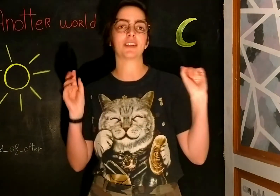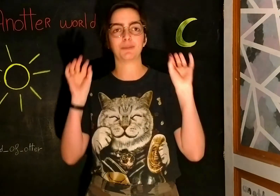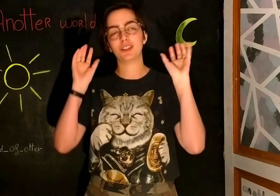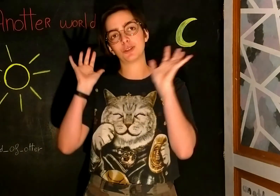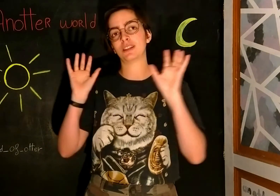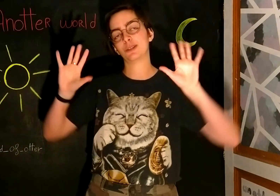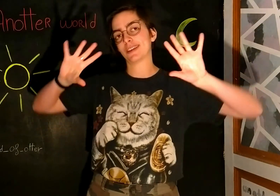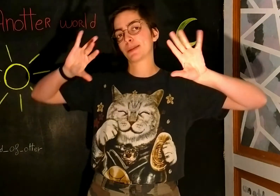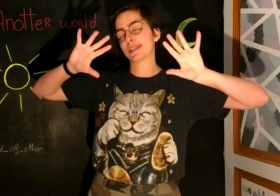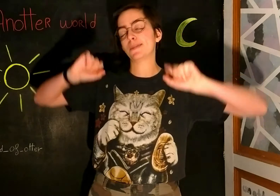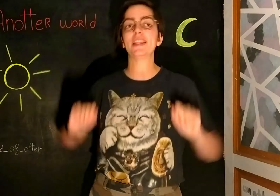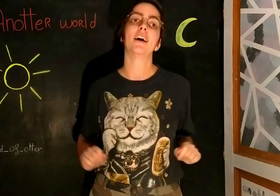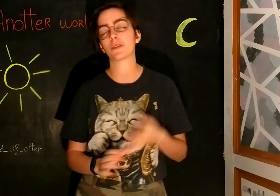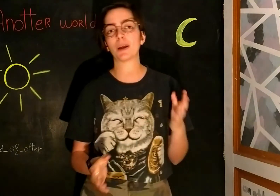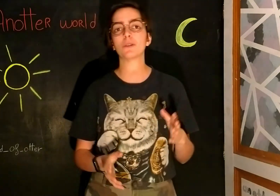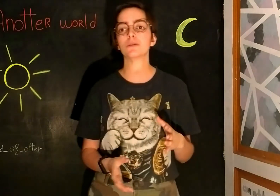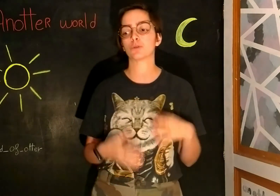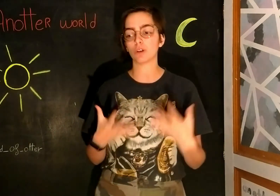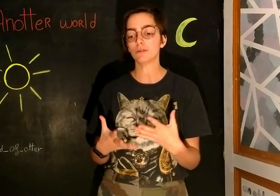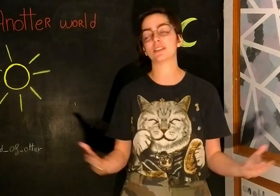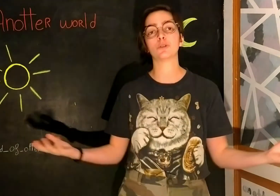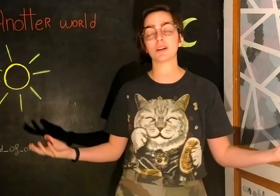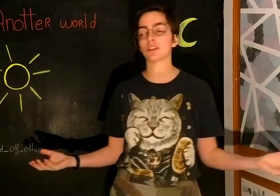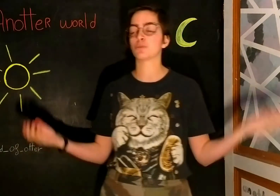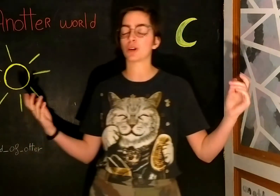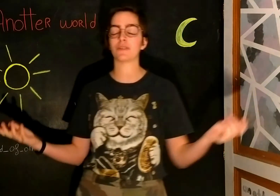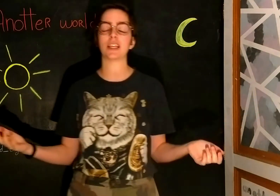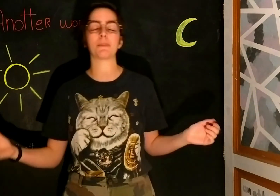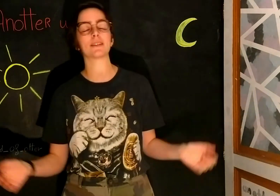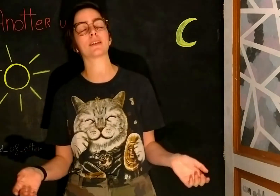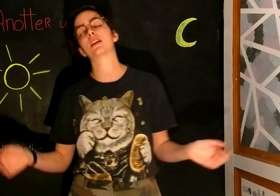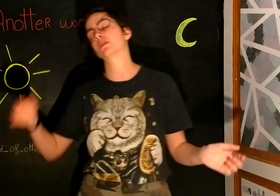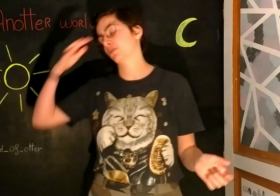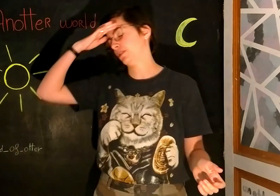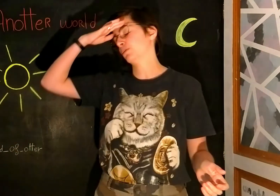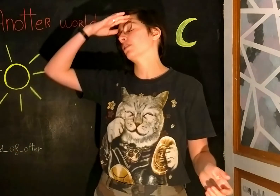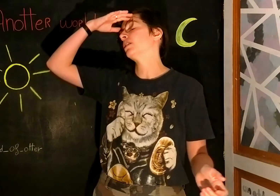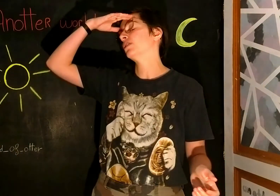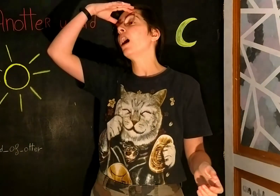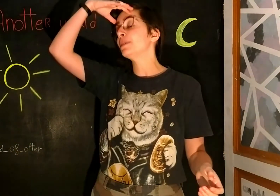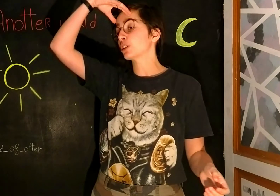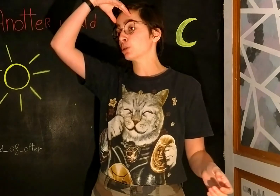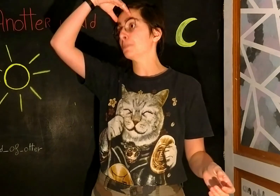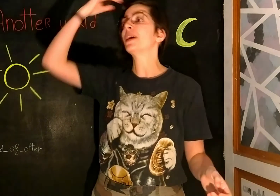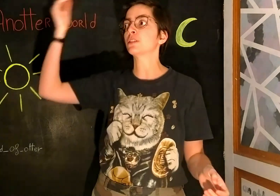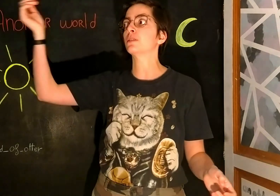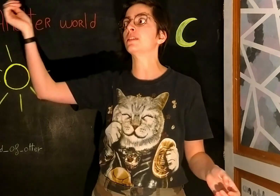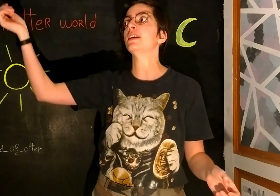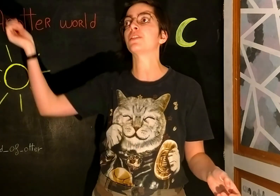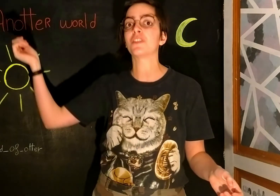faire des petites choses avec mes petites lumines. Vraiment, dedans. Si demain, je me réveille un matin, là, pendant le lendemain, réveille. Ah, mais je serai passionnée des